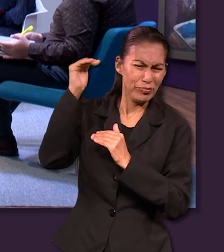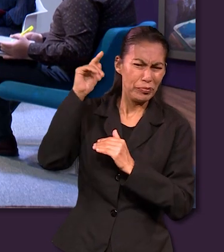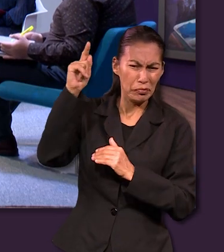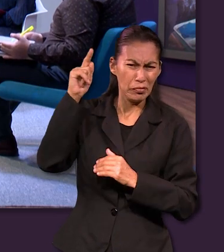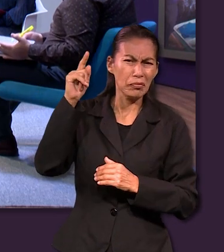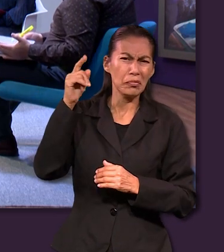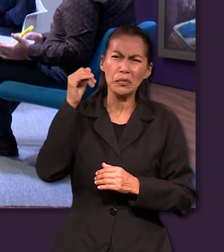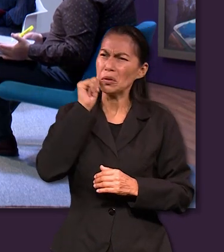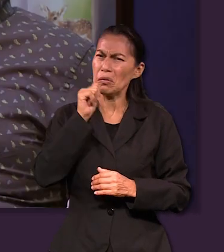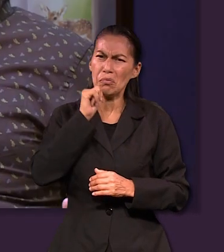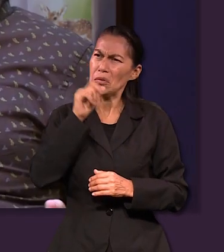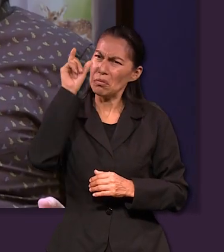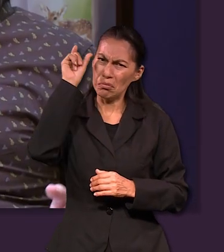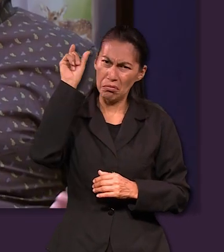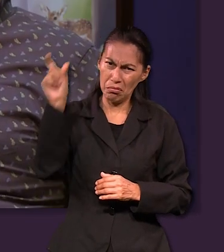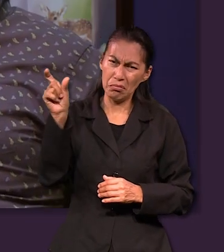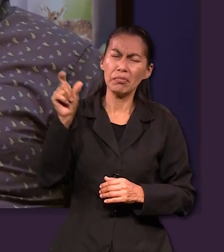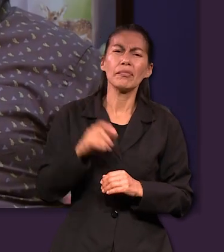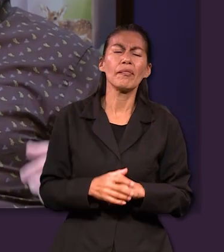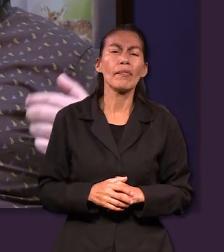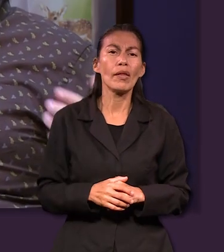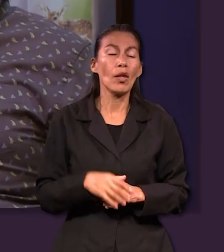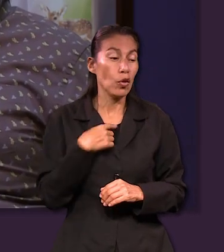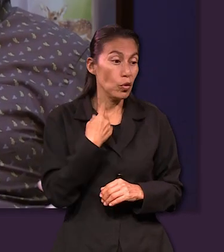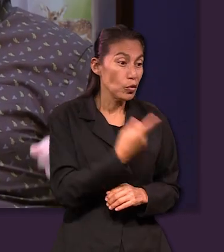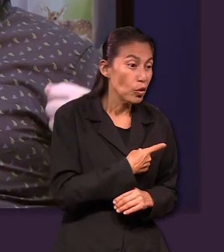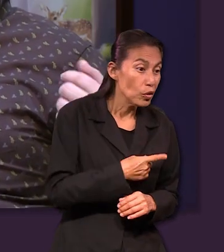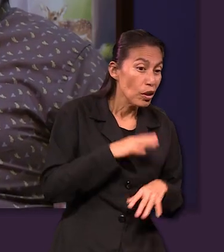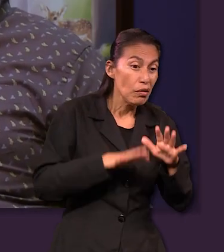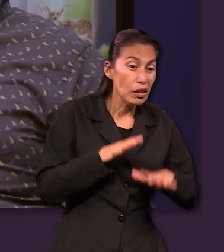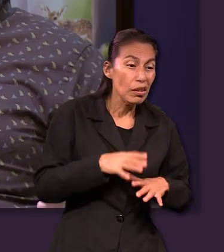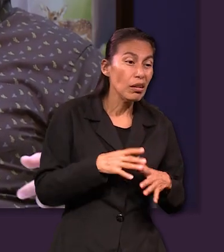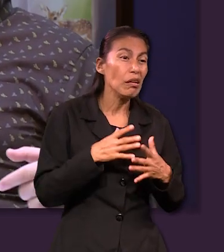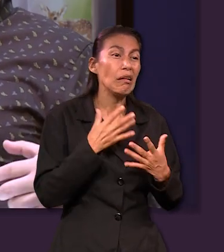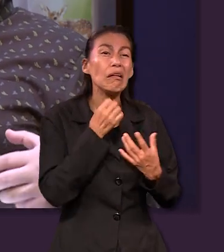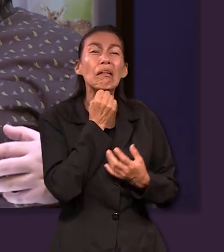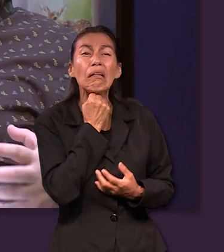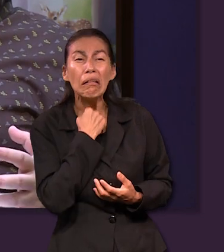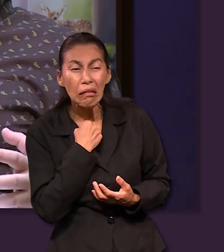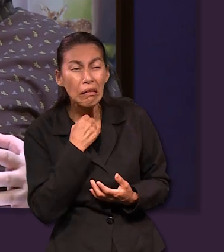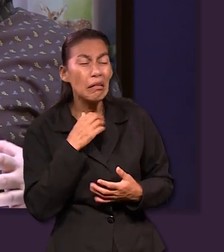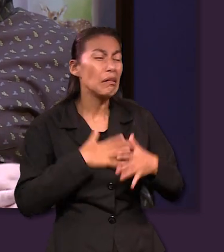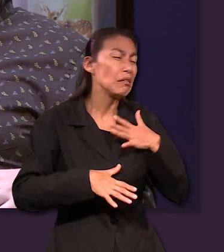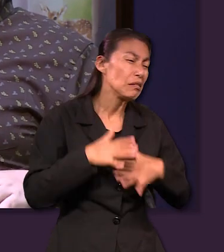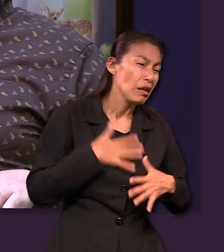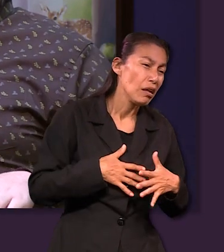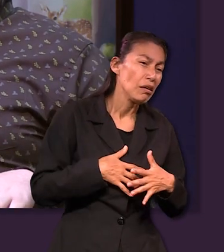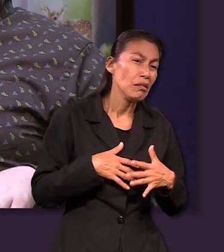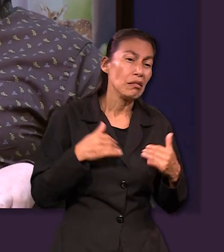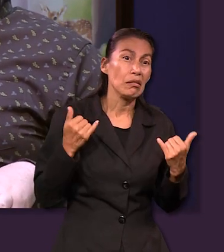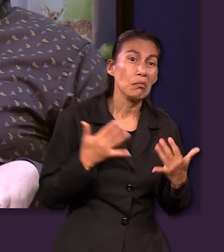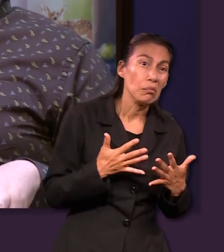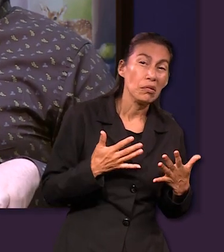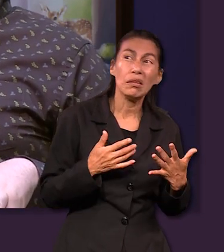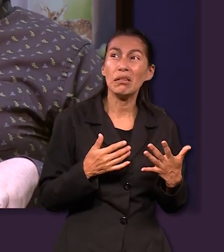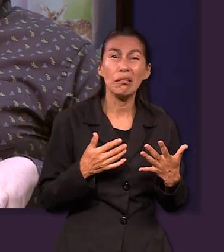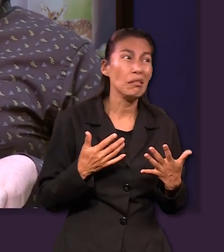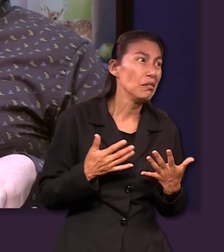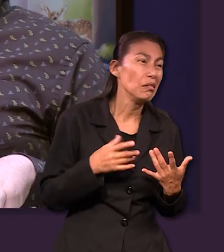nos sintamos, cansados, sedientos, atrapados, y creo que de pronto eso es lo que lo que